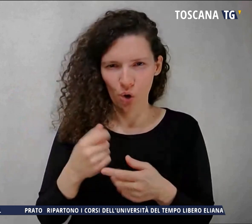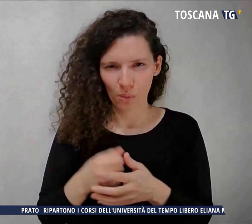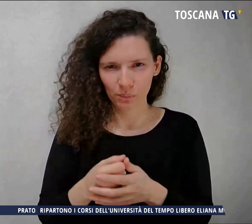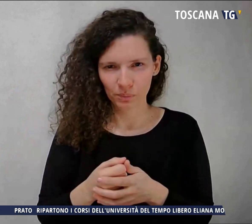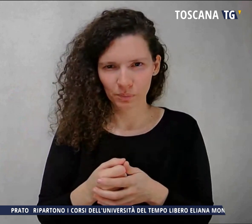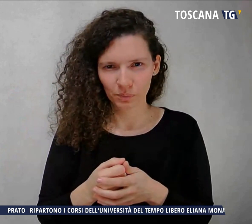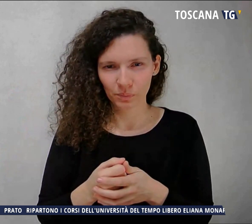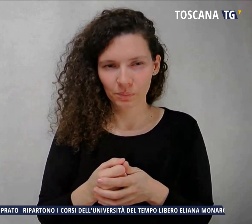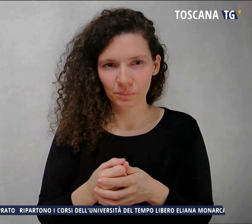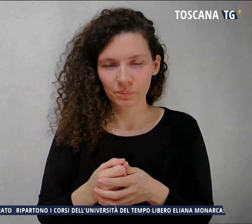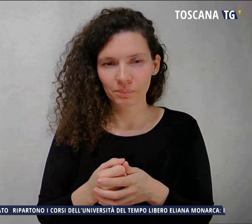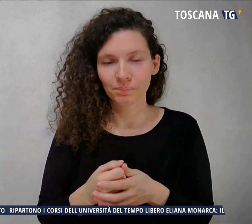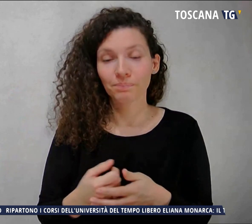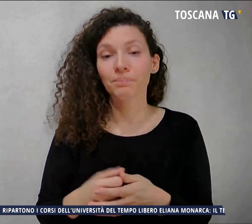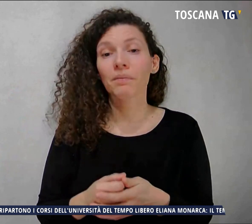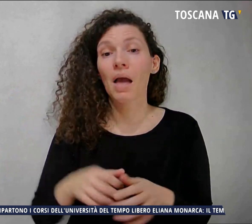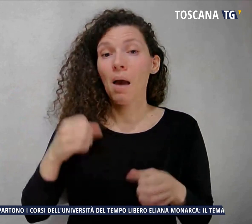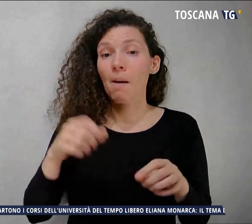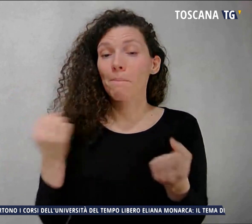regolarmente la sosta.